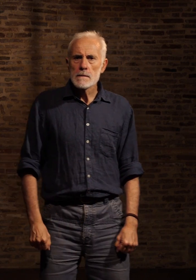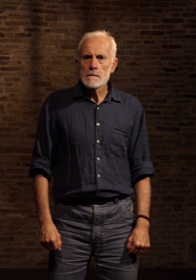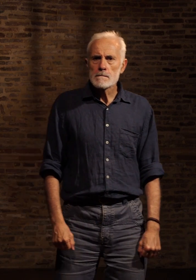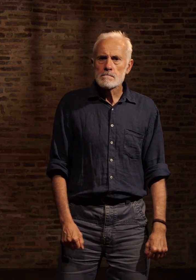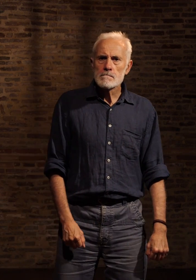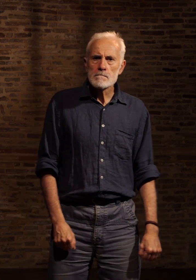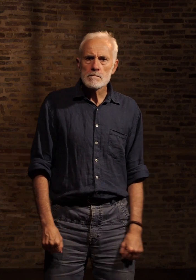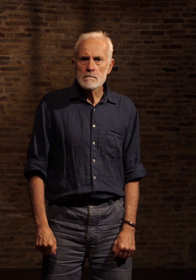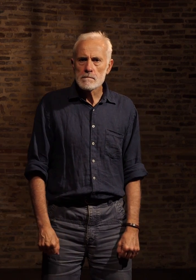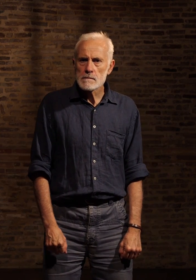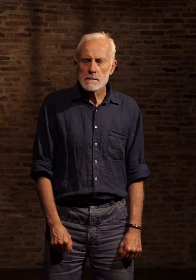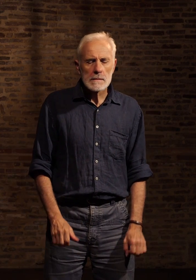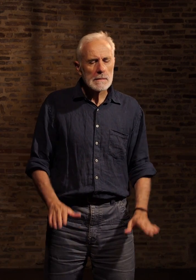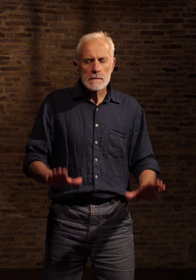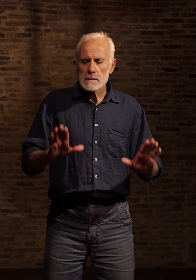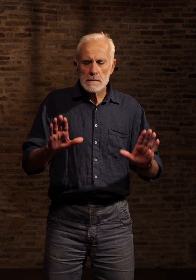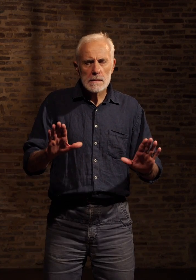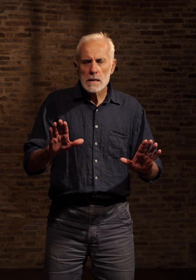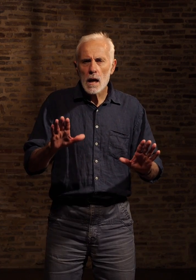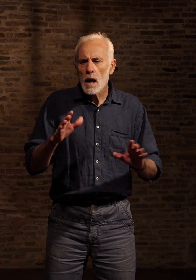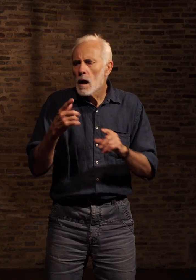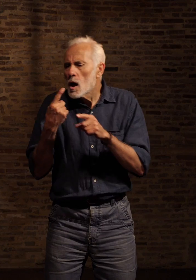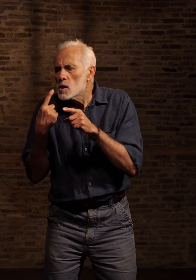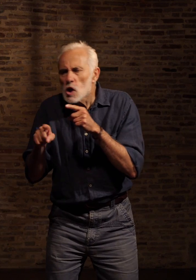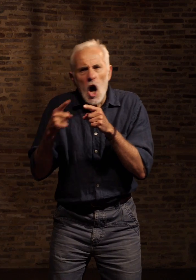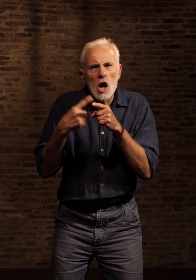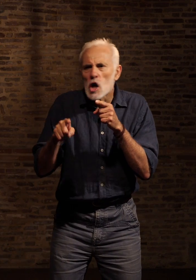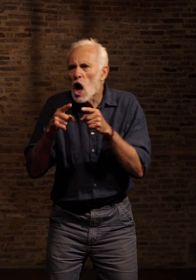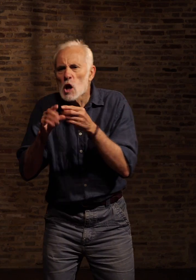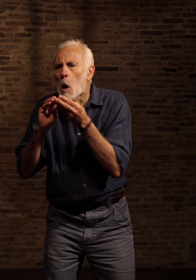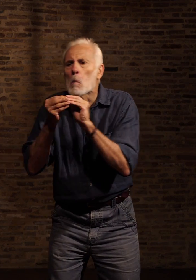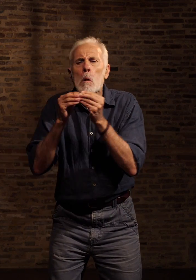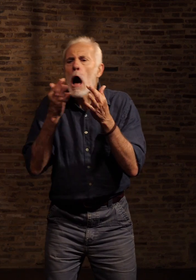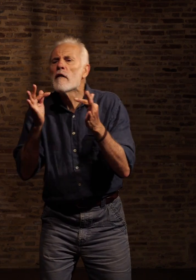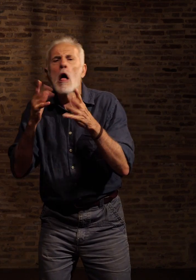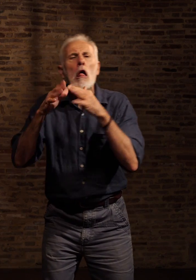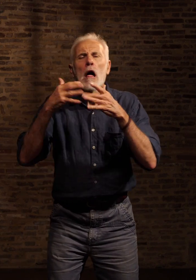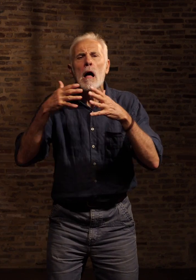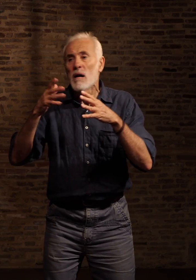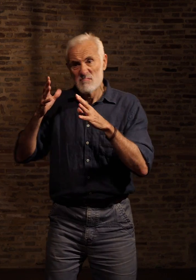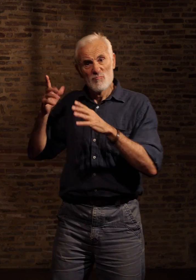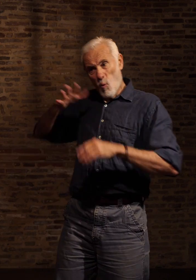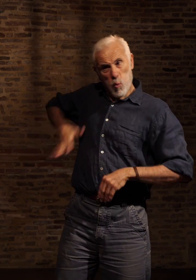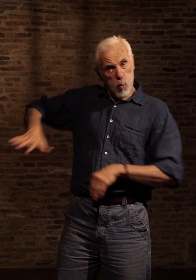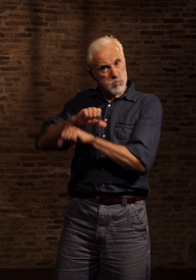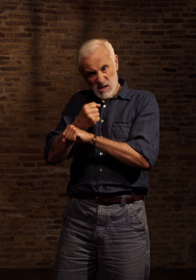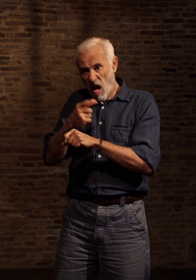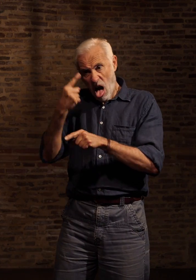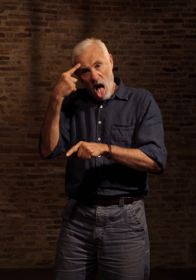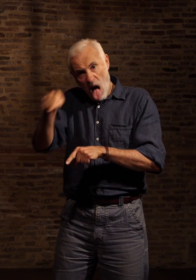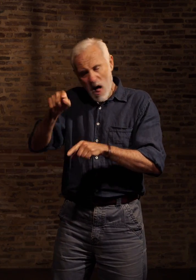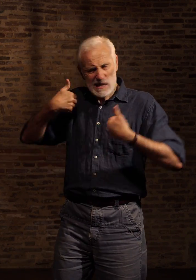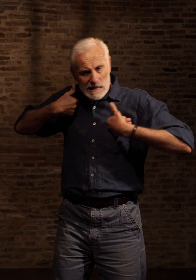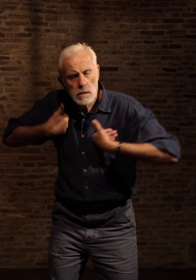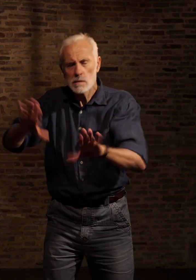Alors j'ai décidé de laisser de côté les futilités auprès desquelles couraient la plupart des détenus Mon programme d'entraînement débutait à